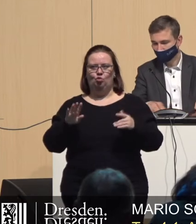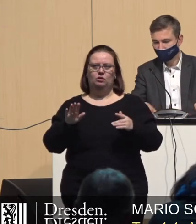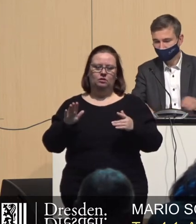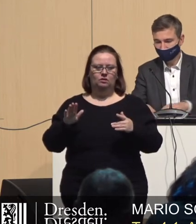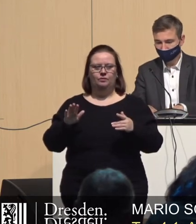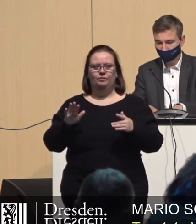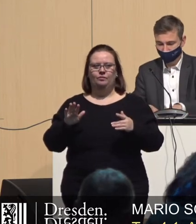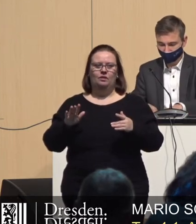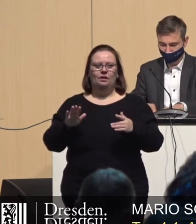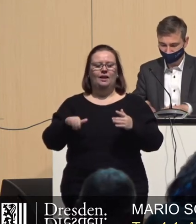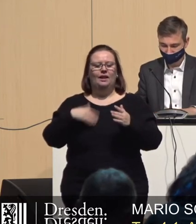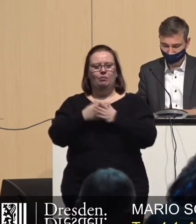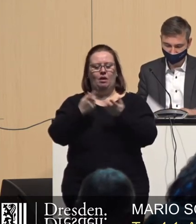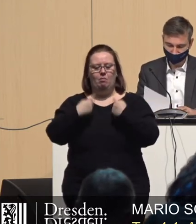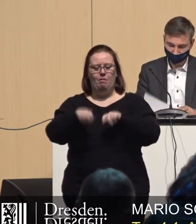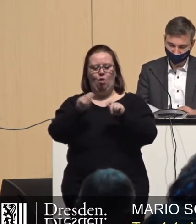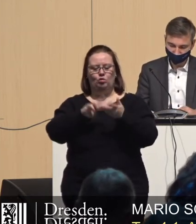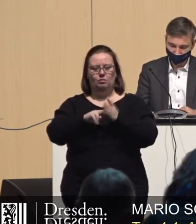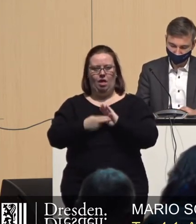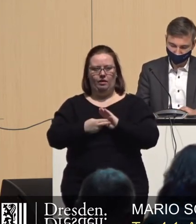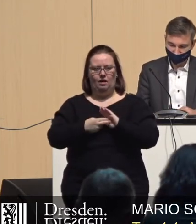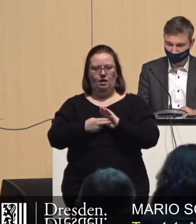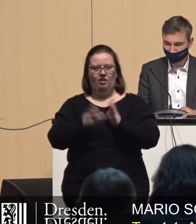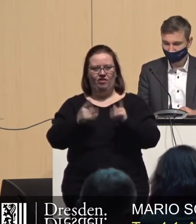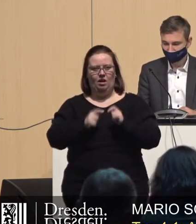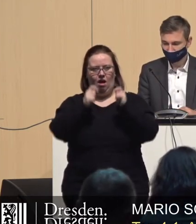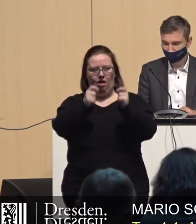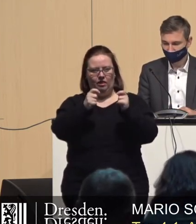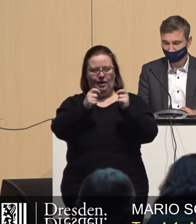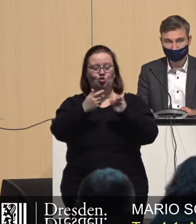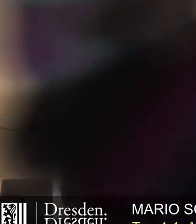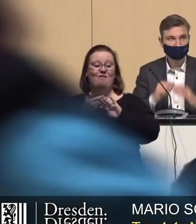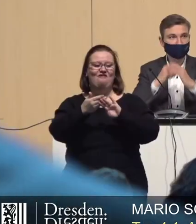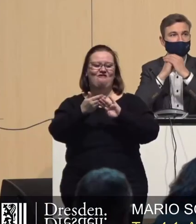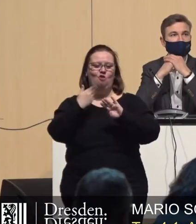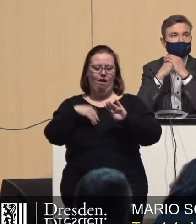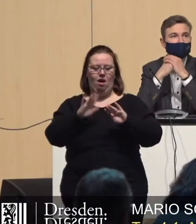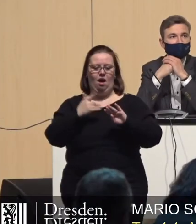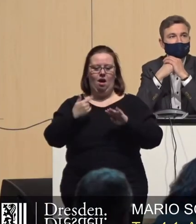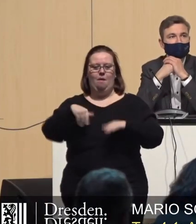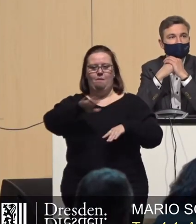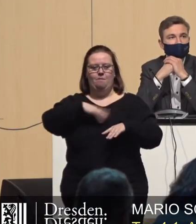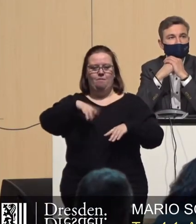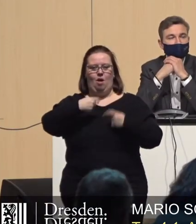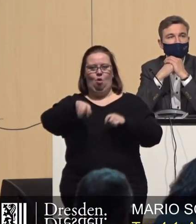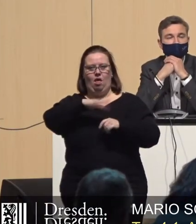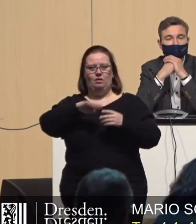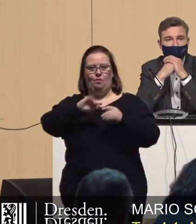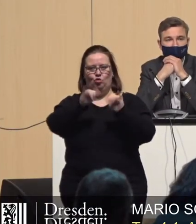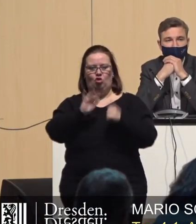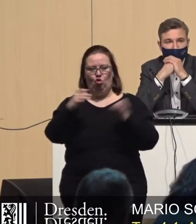Bebauungspläne, bei denen die Anträge gestellt wurden, bevor das kooperative Baulandmodell beschlossen wurde.